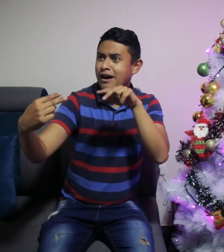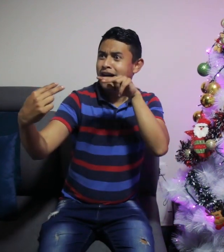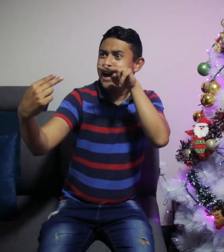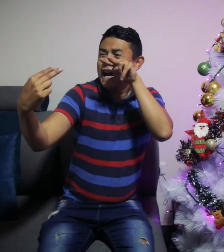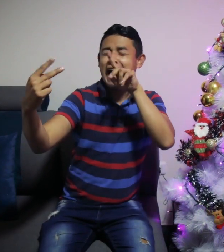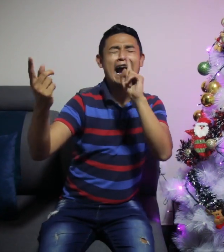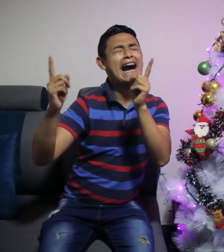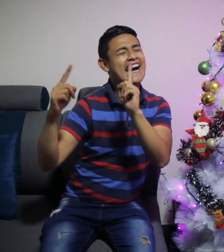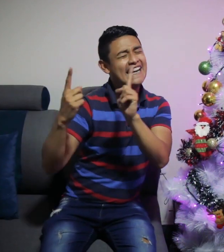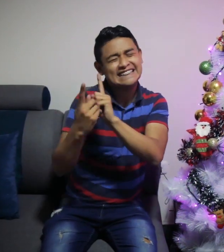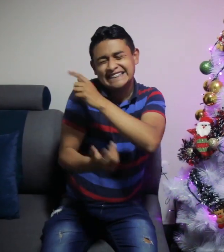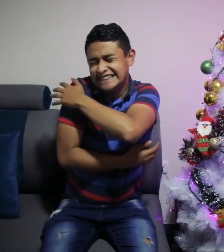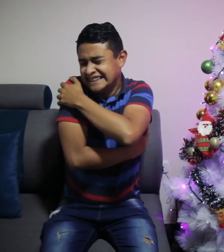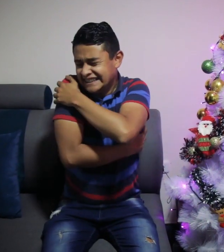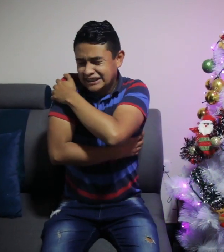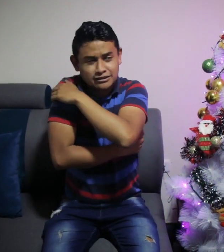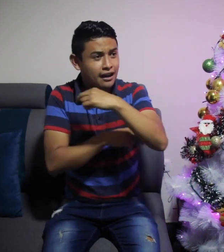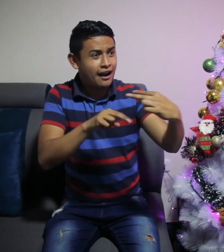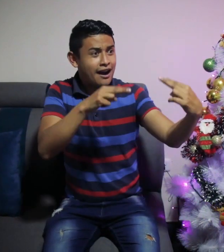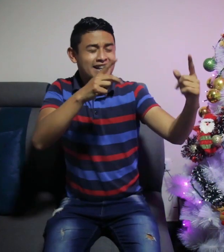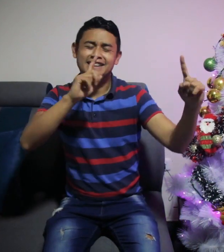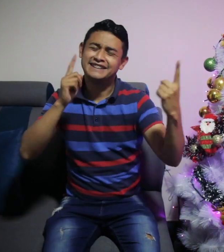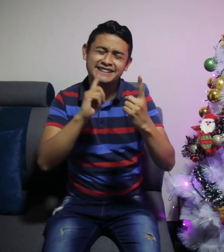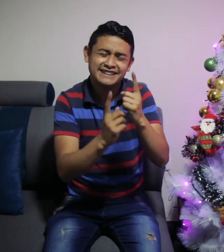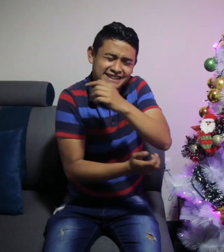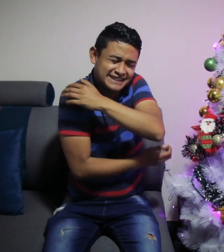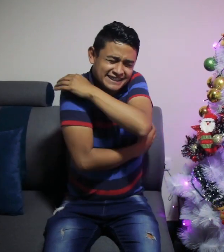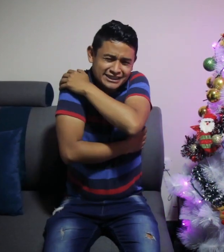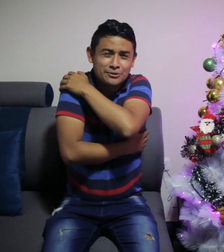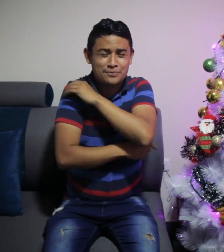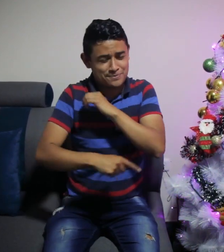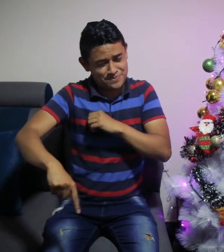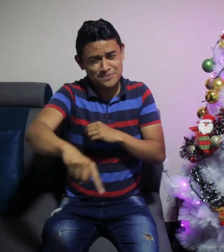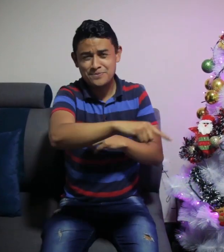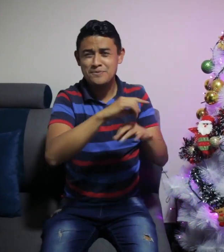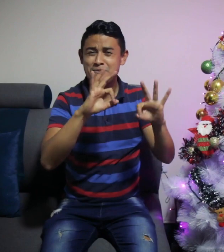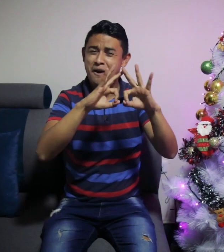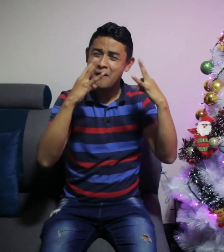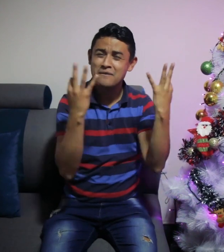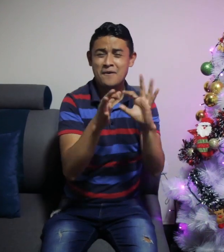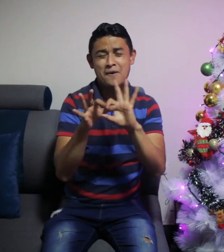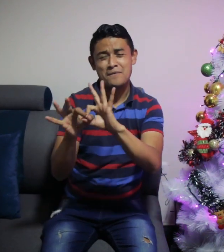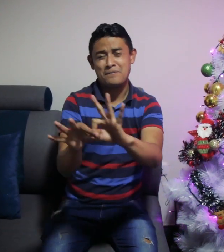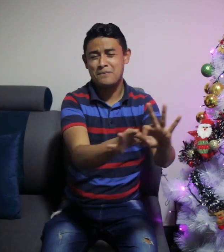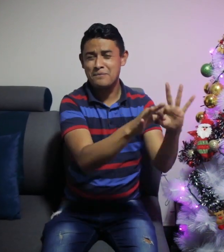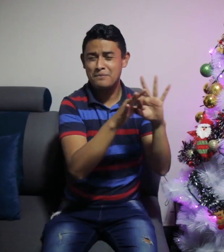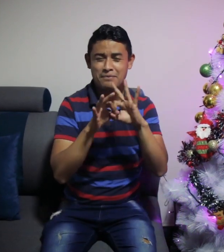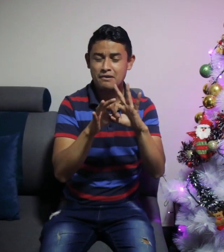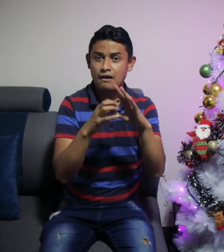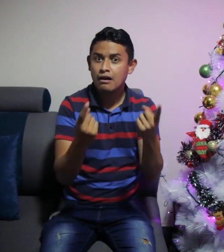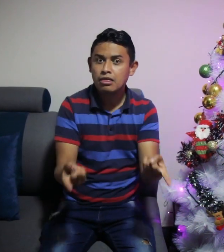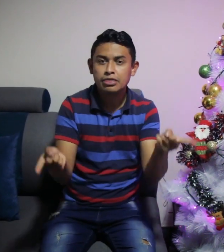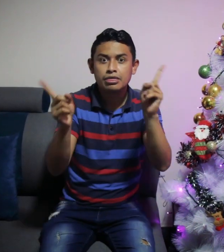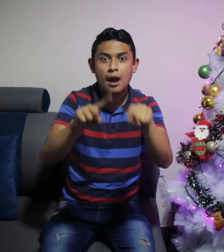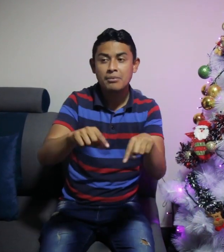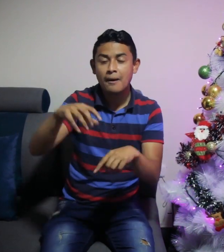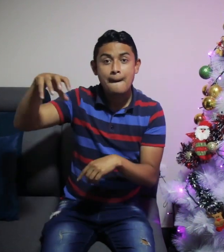presente ese abrazo fraterno. Se sienta el calor de la unidad familiar. Que en cada